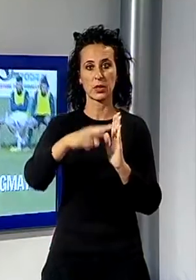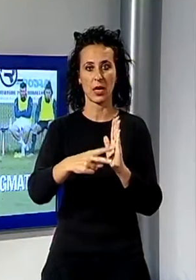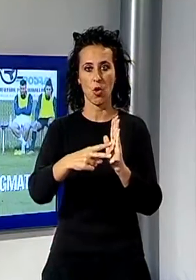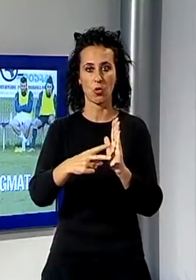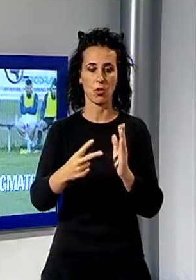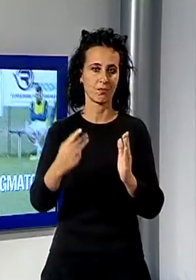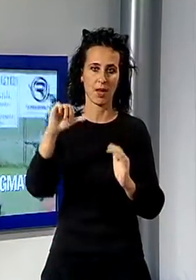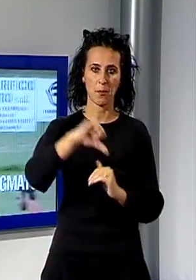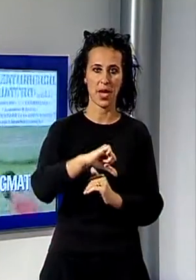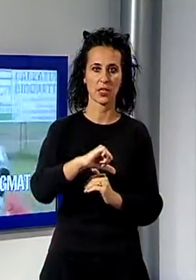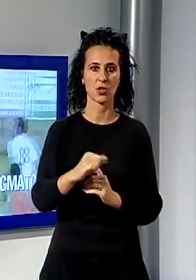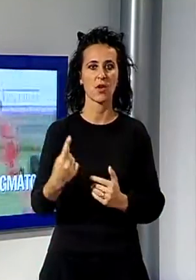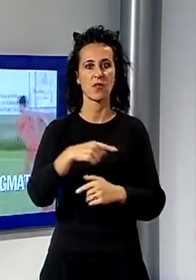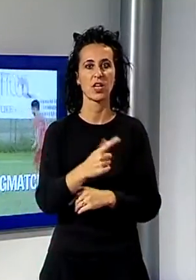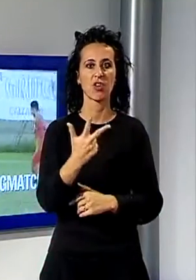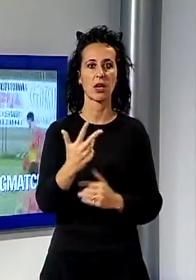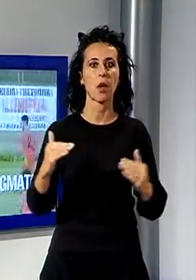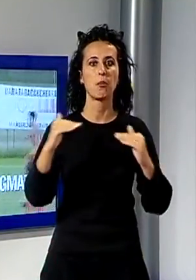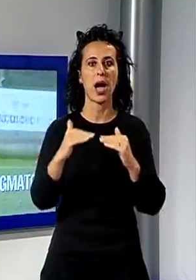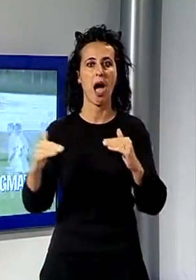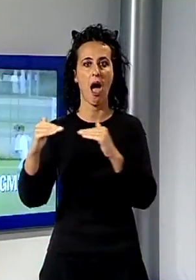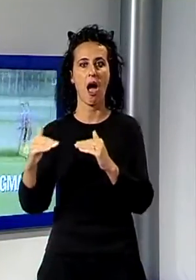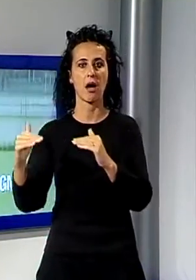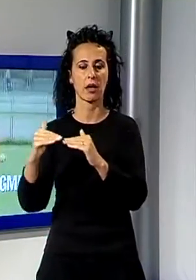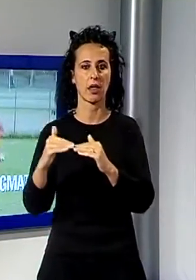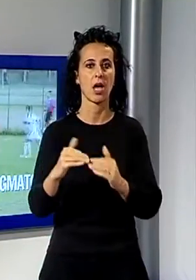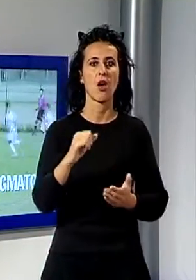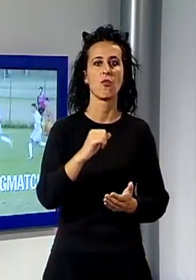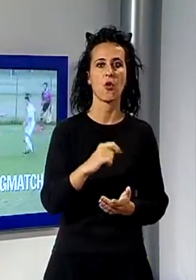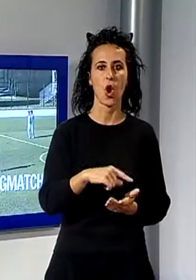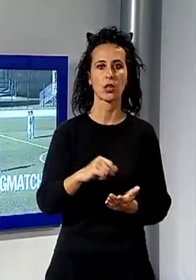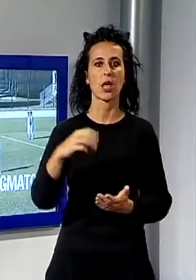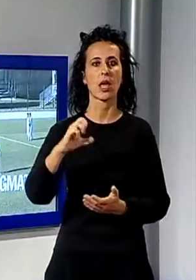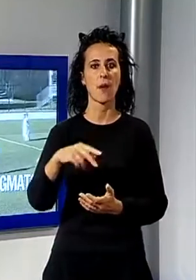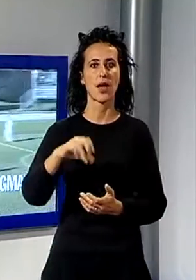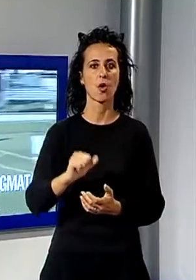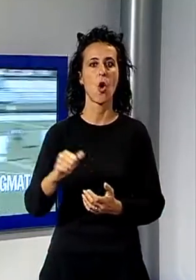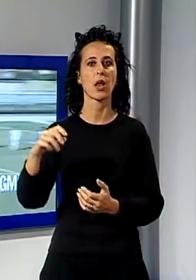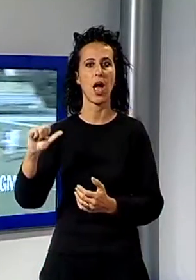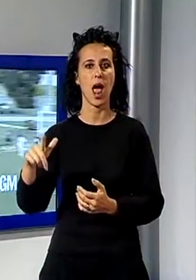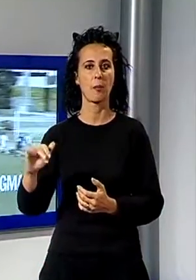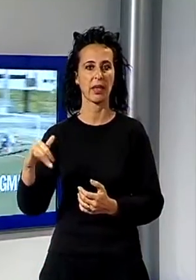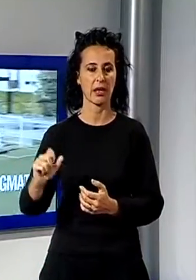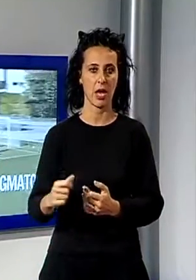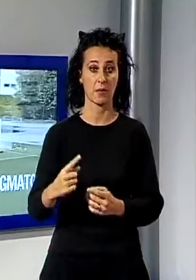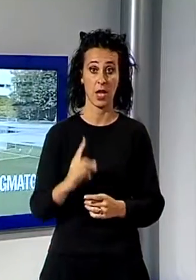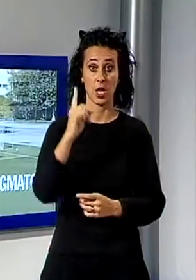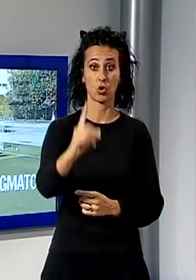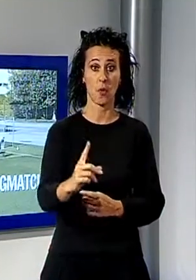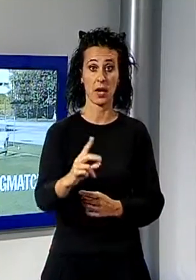pareggio tra Realforte e Pietrasanta, del Camaiore a Cenai e del Lammare ad Albinia, domenica il Realforte sfida la